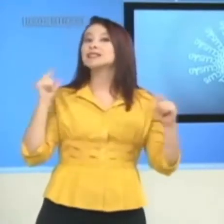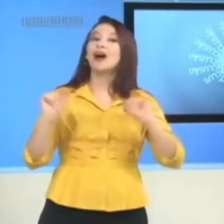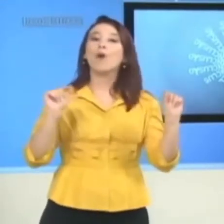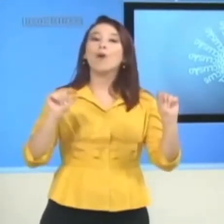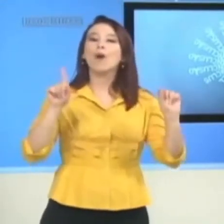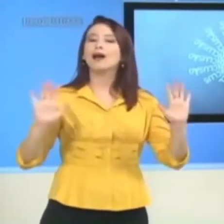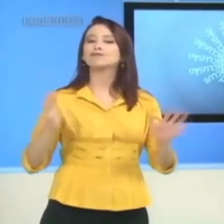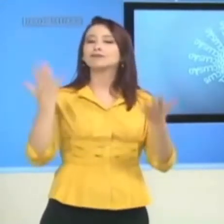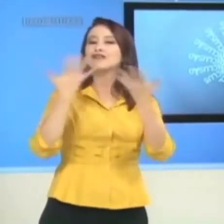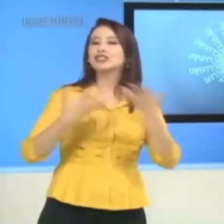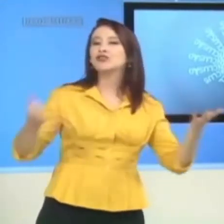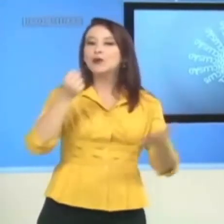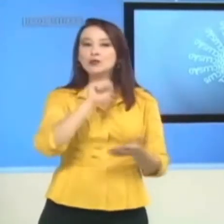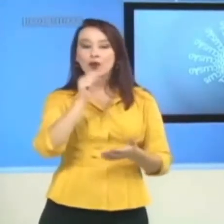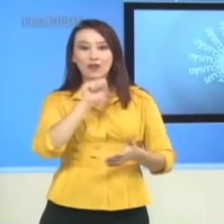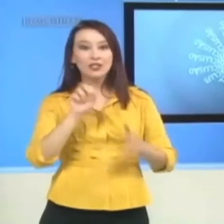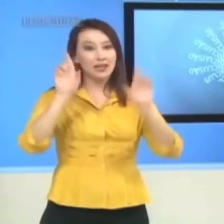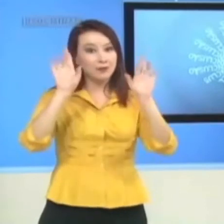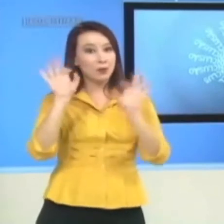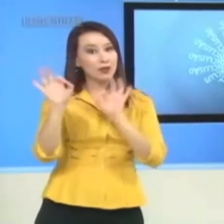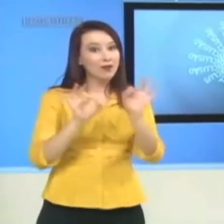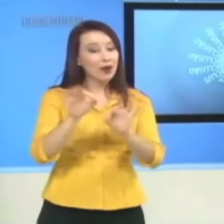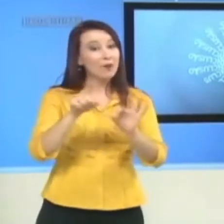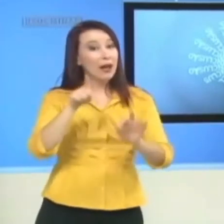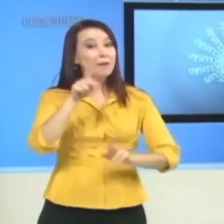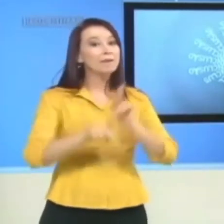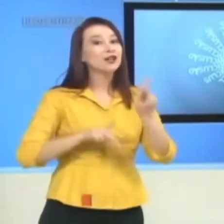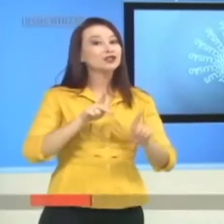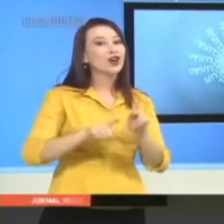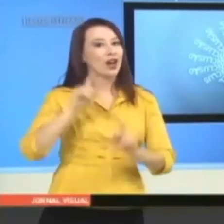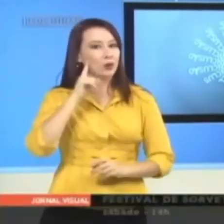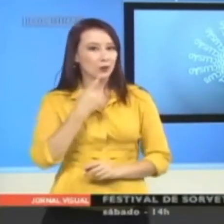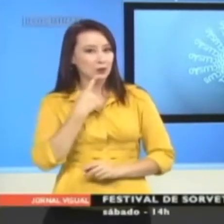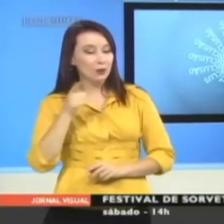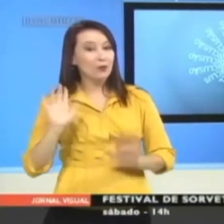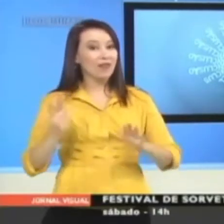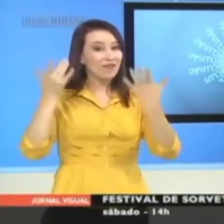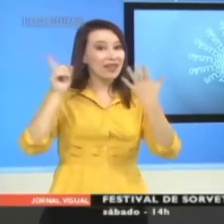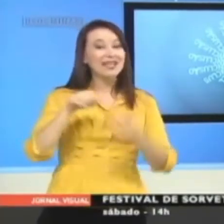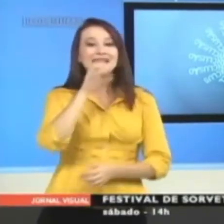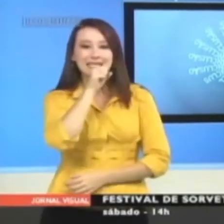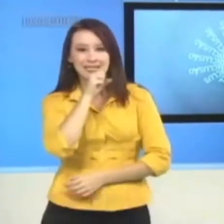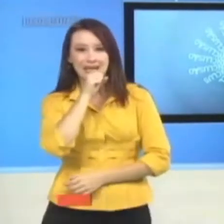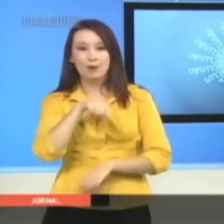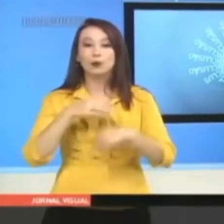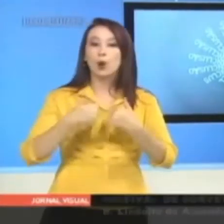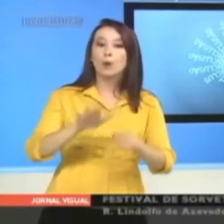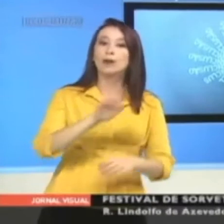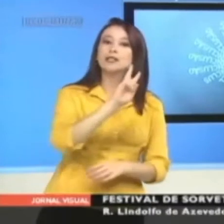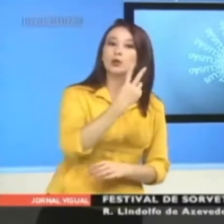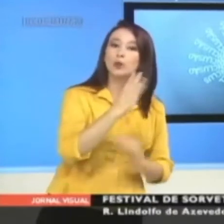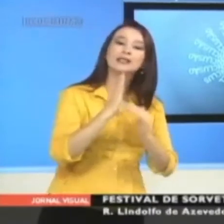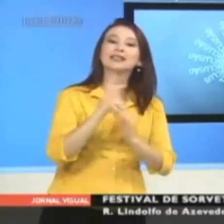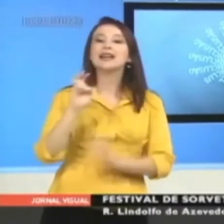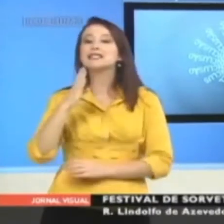Festival do Sorvete, realizado pela Pastoral do Surdo. A festa acontece no sábado, das duas às cinco da